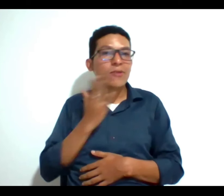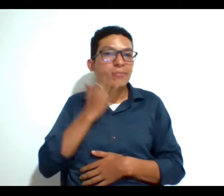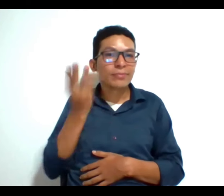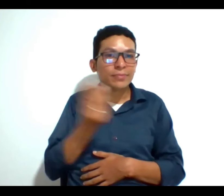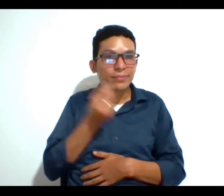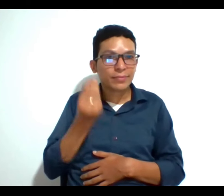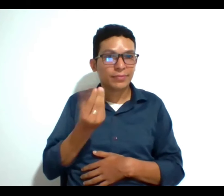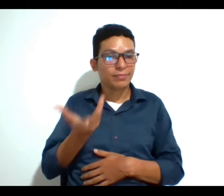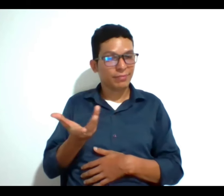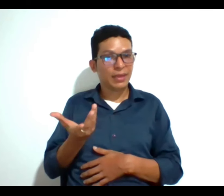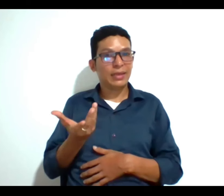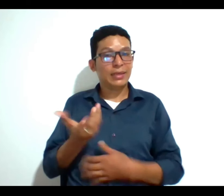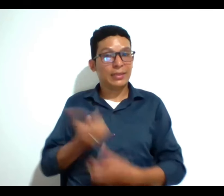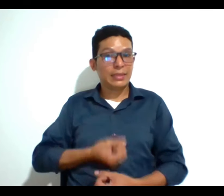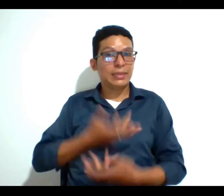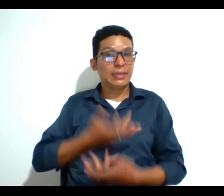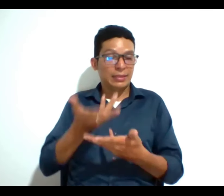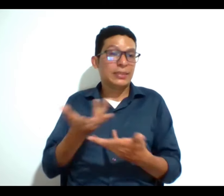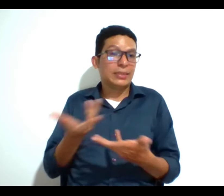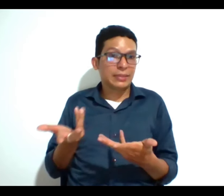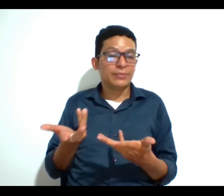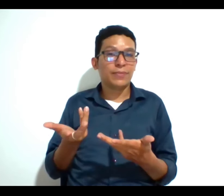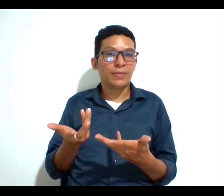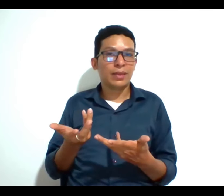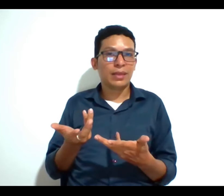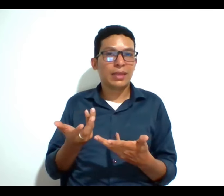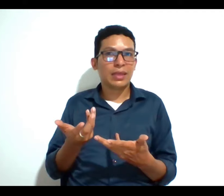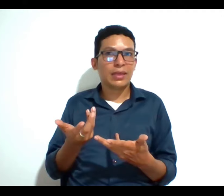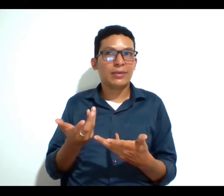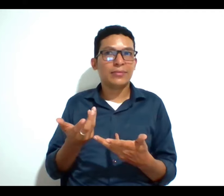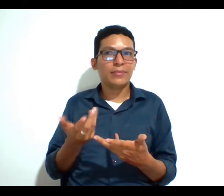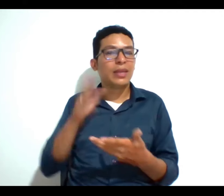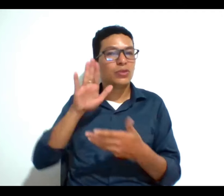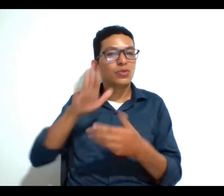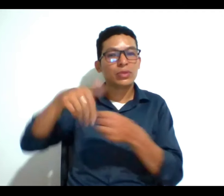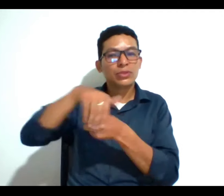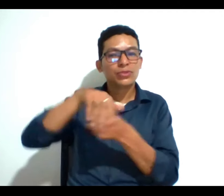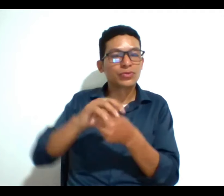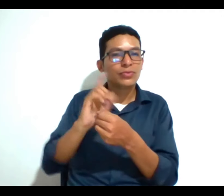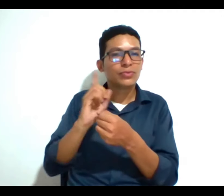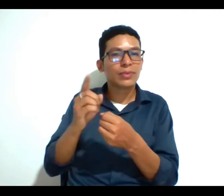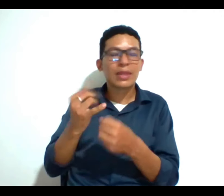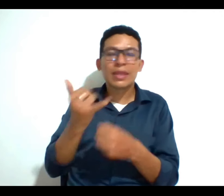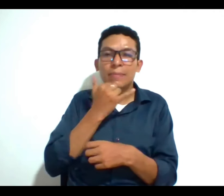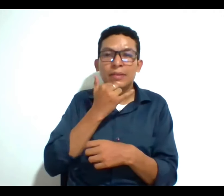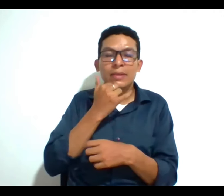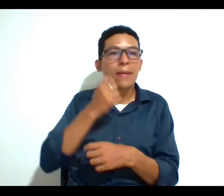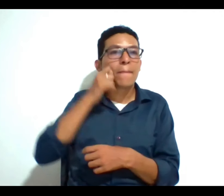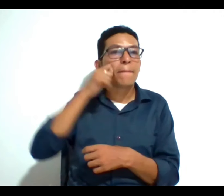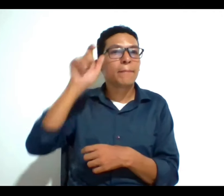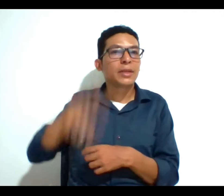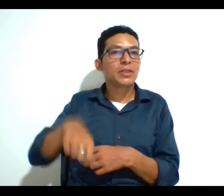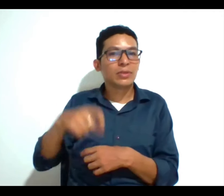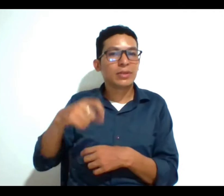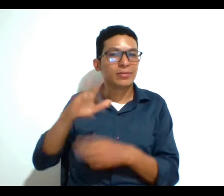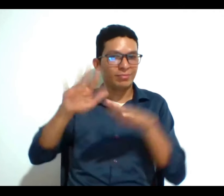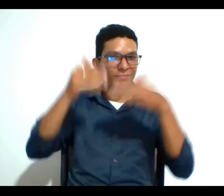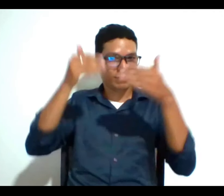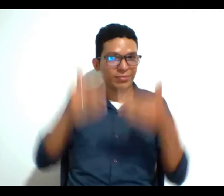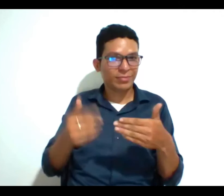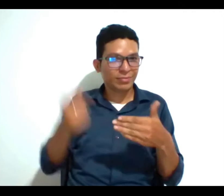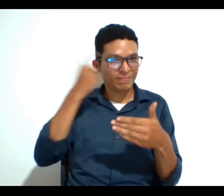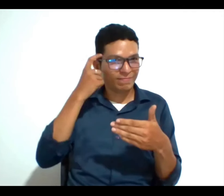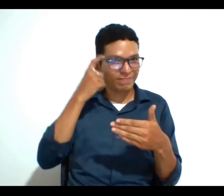y pues la situación que se describe parece ser una persona con discapacidad intelectual ¿no? más allá de